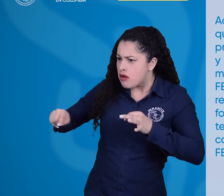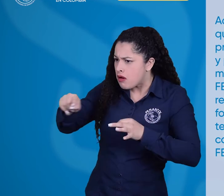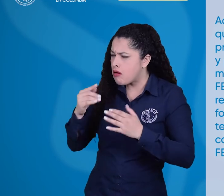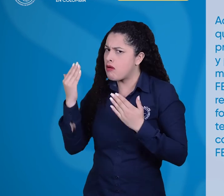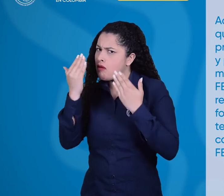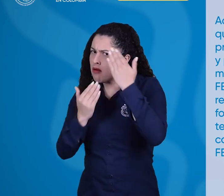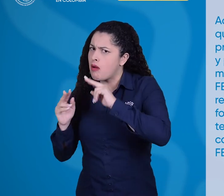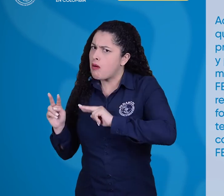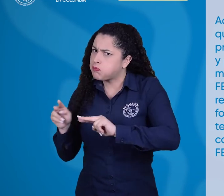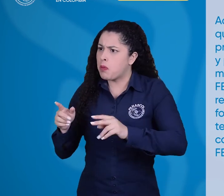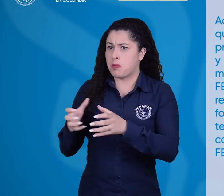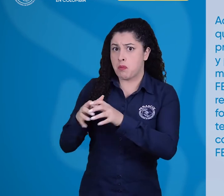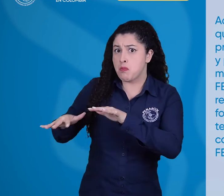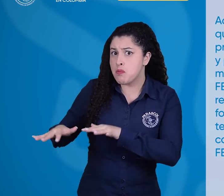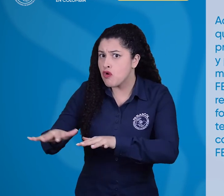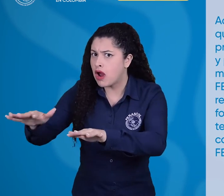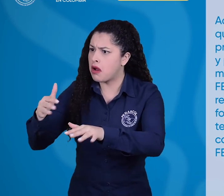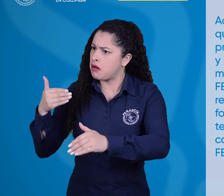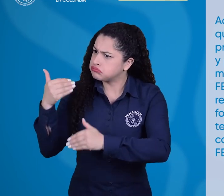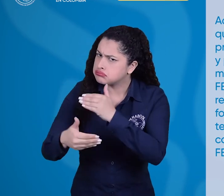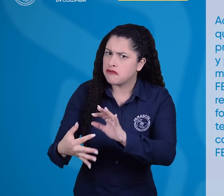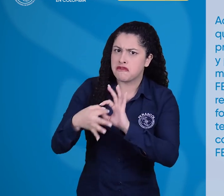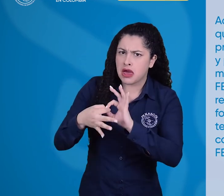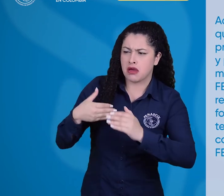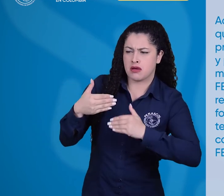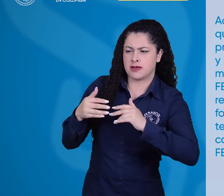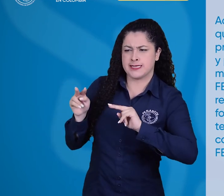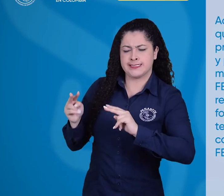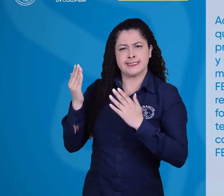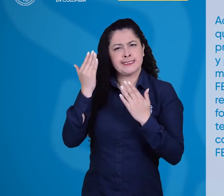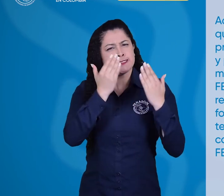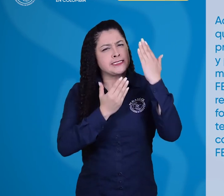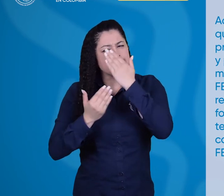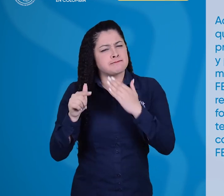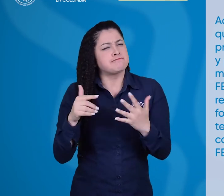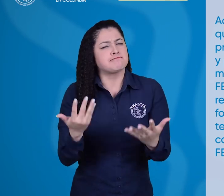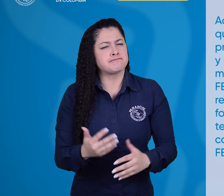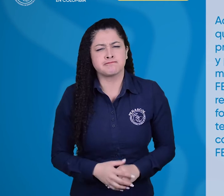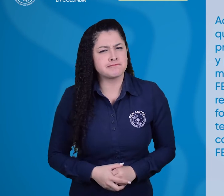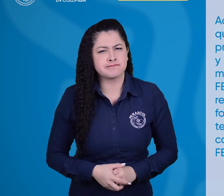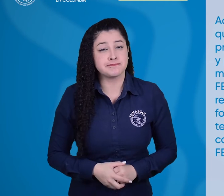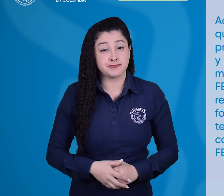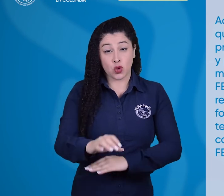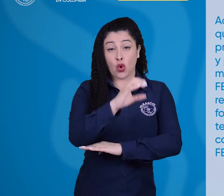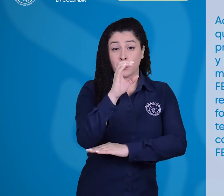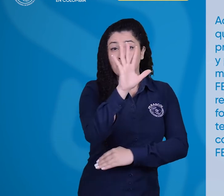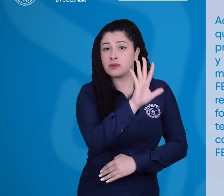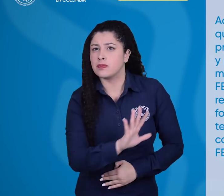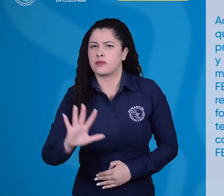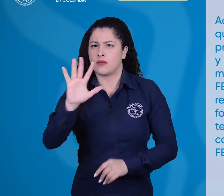al interior del movimiento asociativo y FENASCOL requieren de una revisión, de modo que se fortalezca